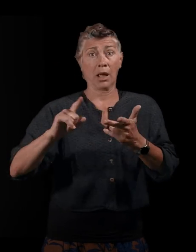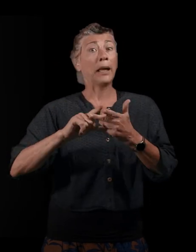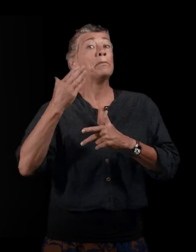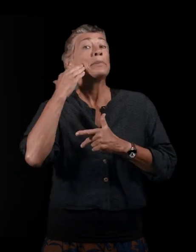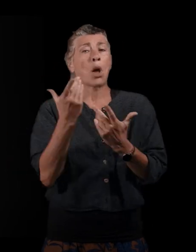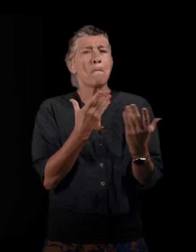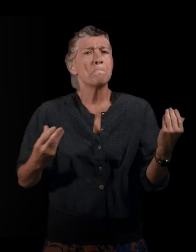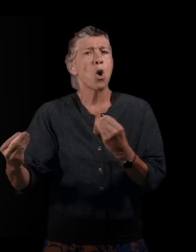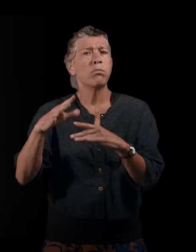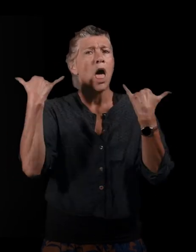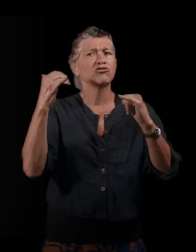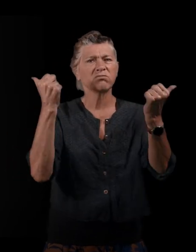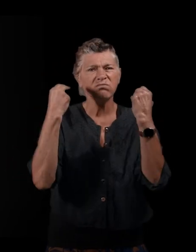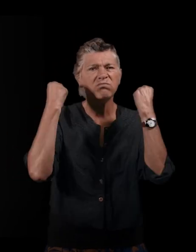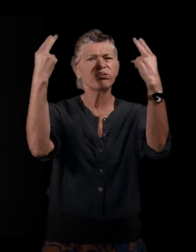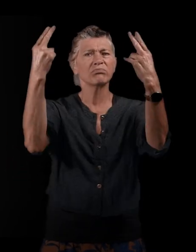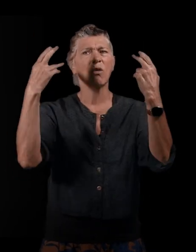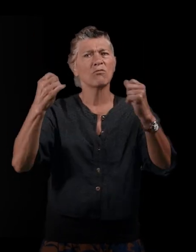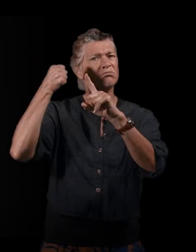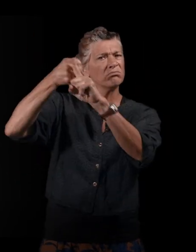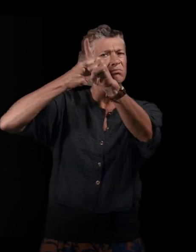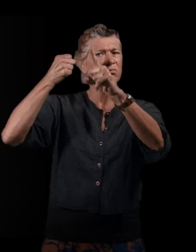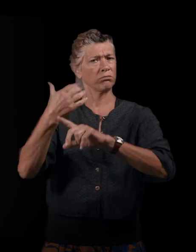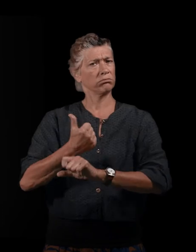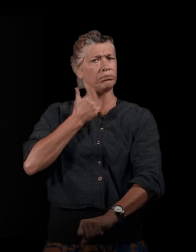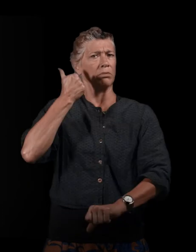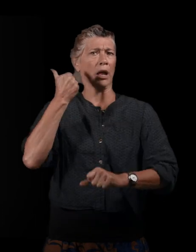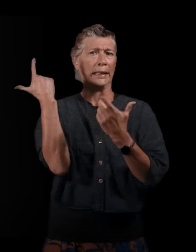peuple de se rebeller, d'être indépendant, d'être libre, le peuple algérien,